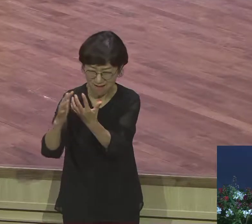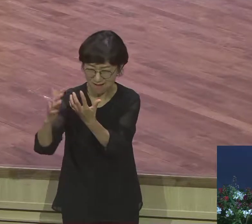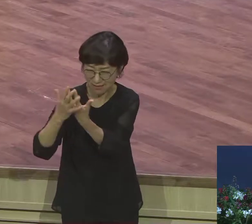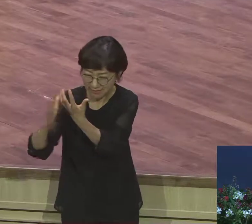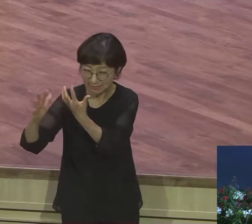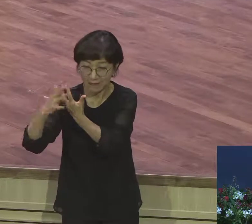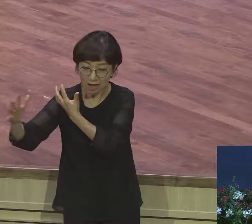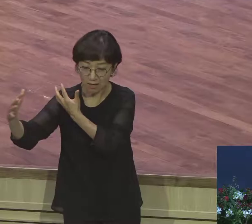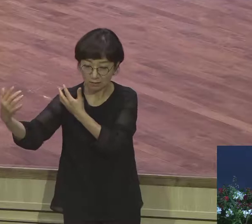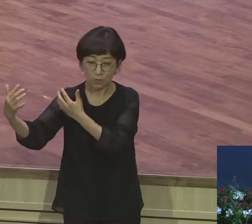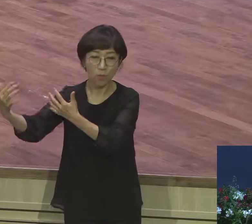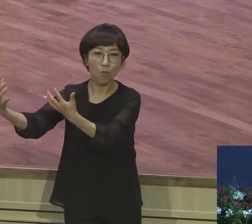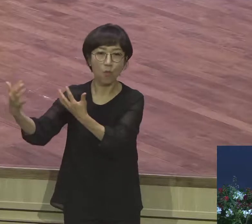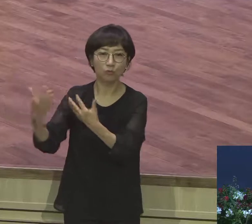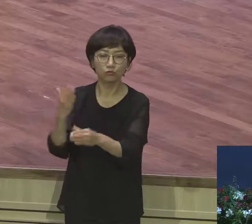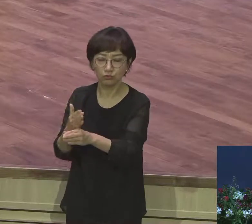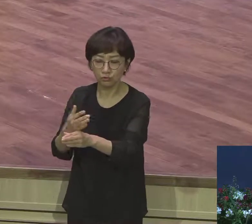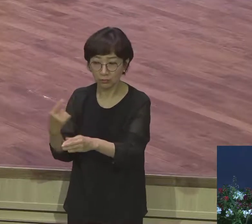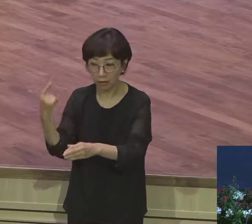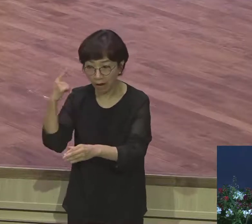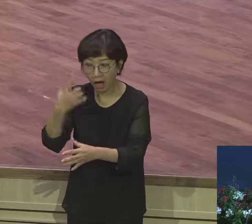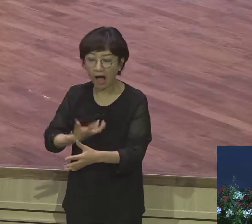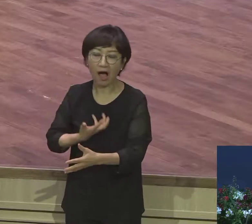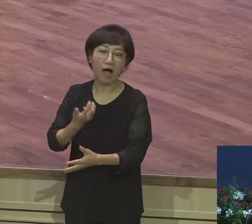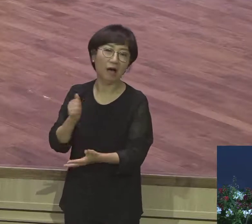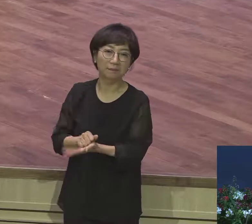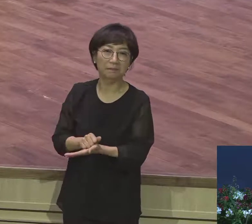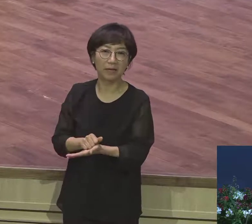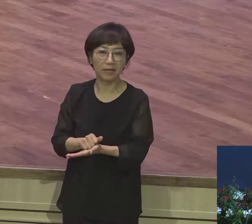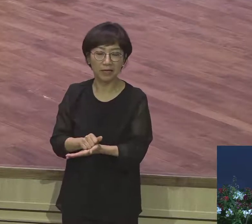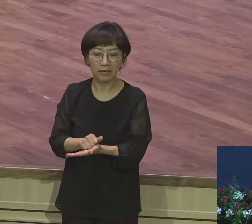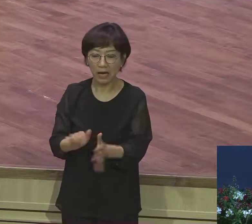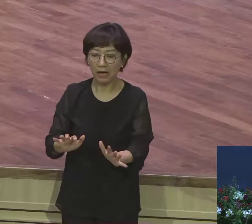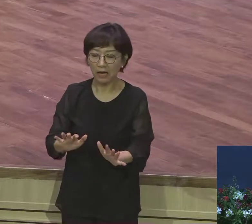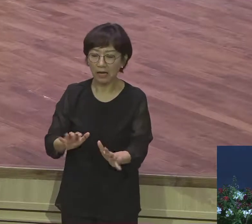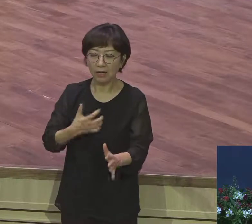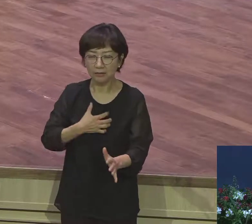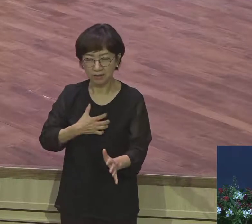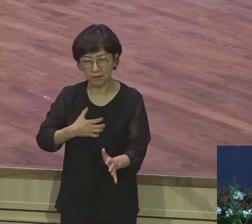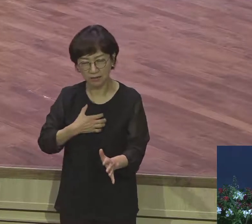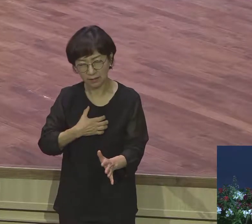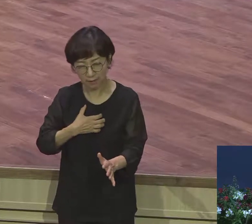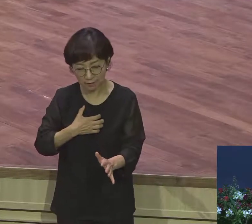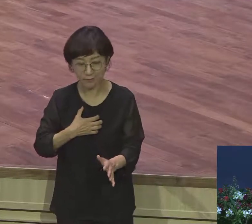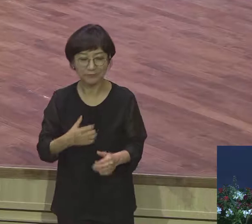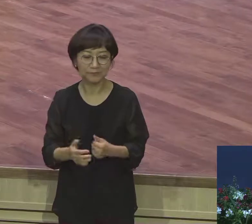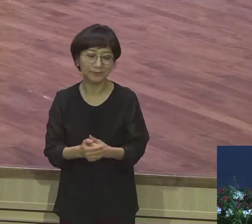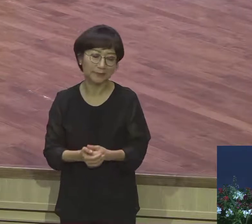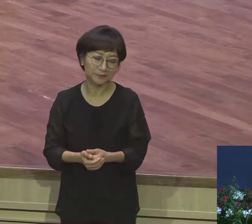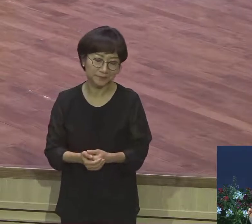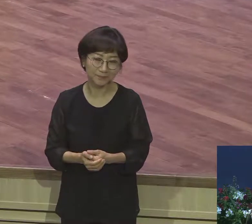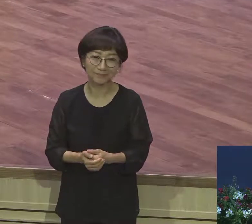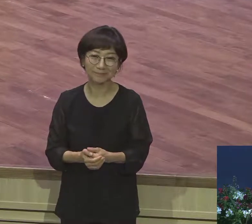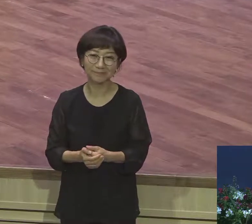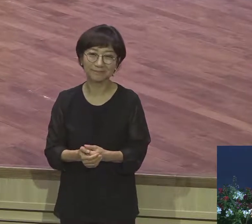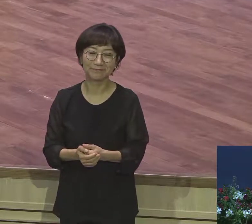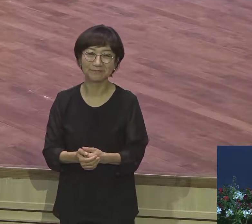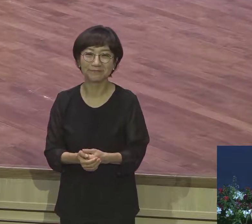야곱은 심히 두렵고 답답해서 자기와 함께한 이 동행 이 자들